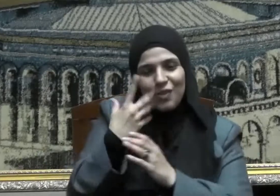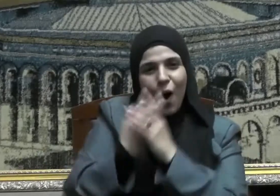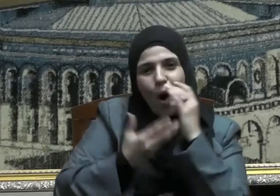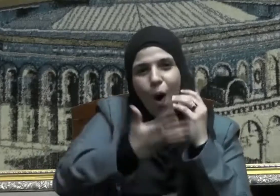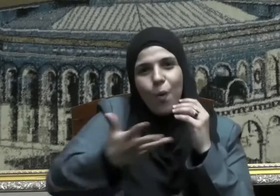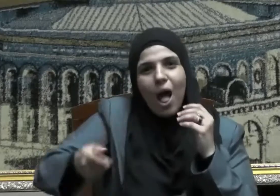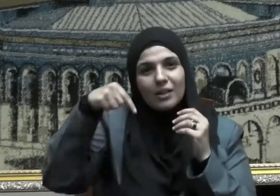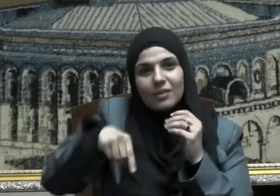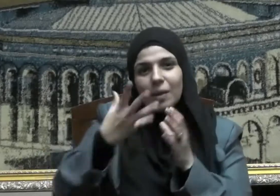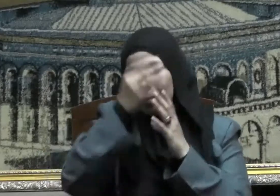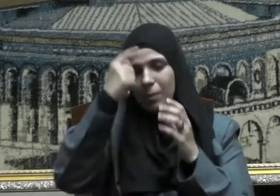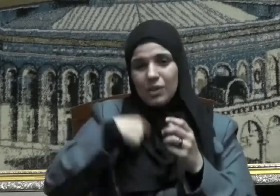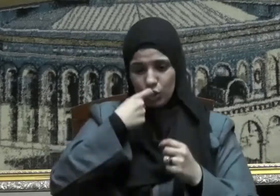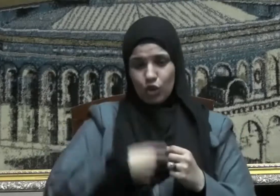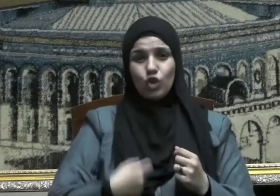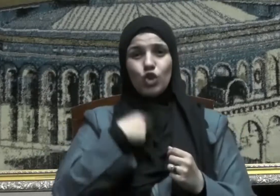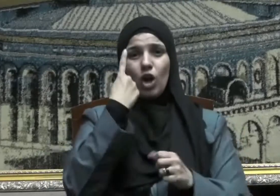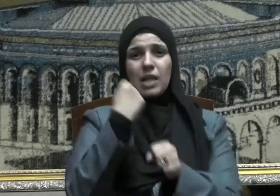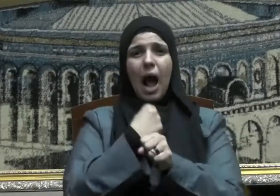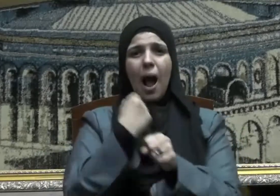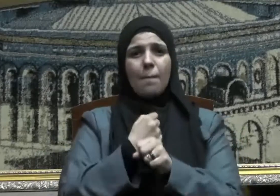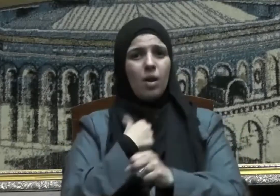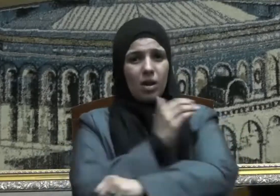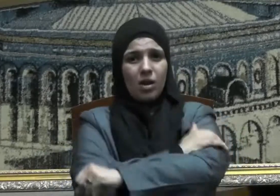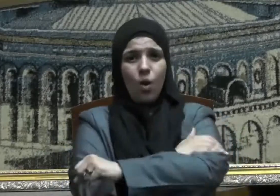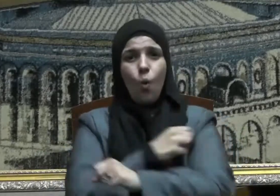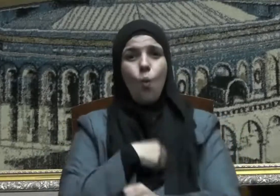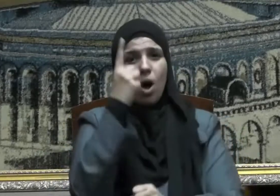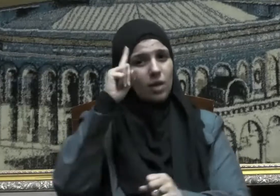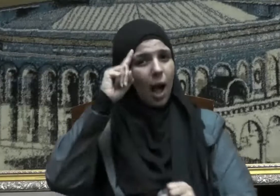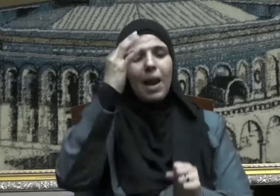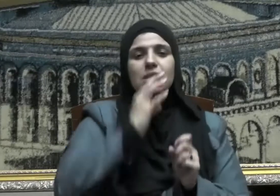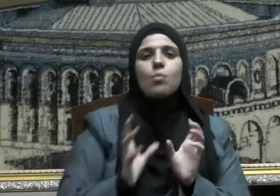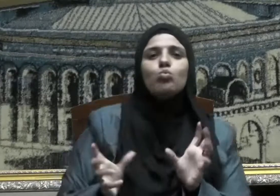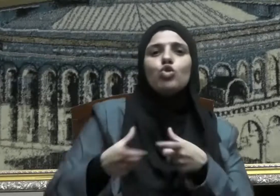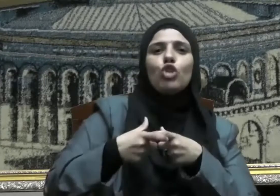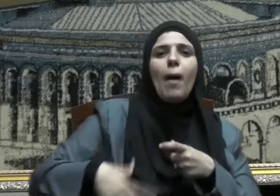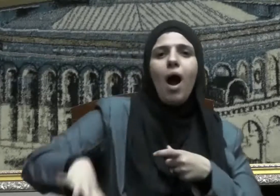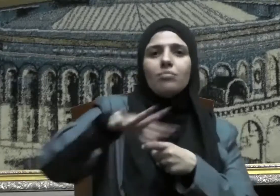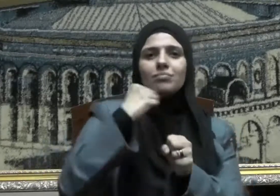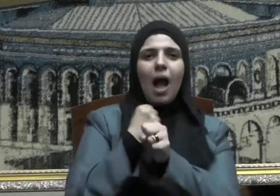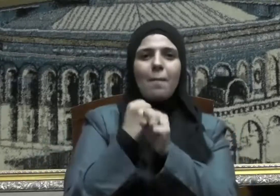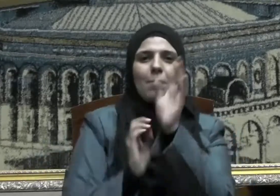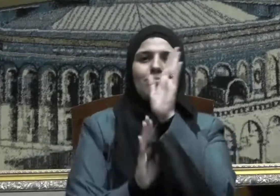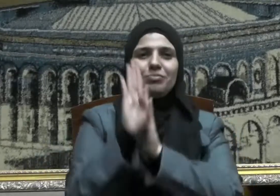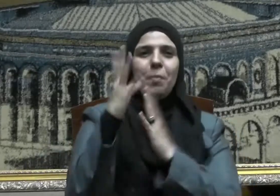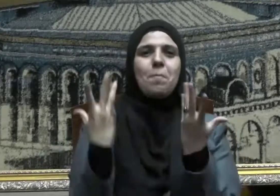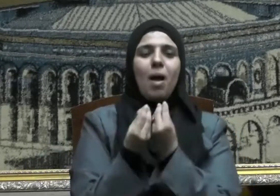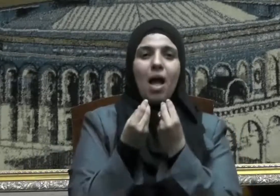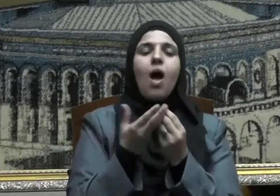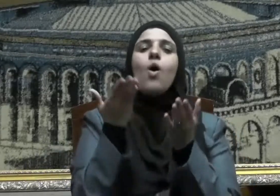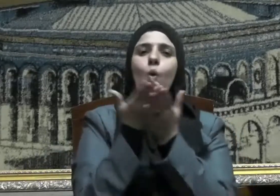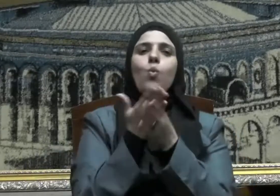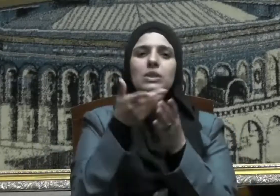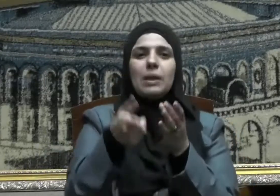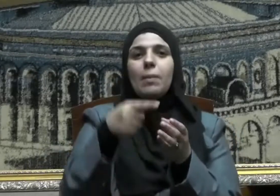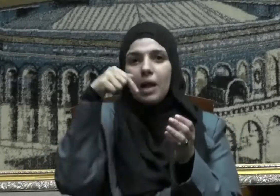يوفرها أحد الأفراد بأنفسهم لأنفسهم ومن هنا كان